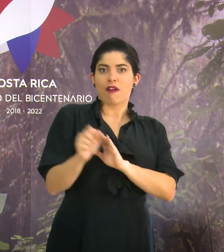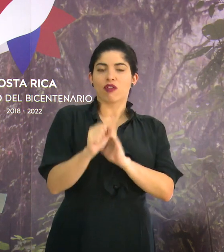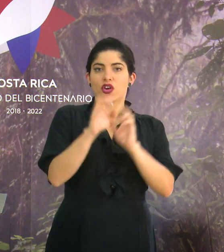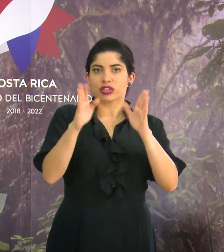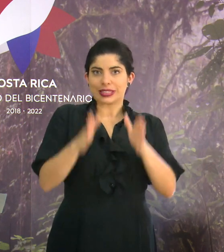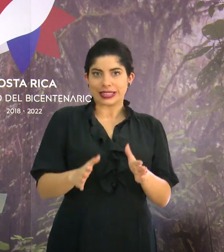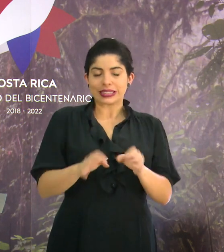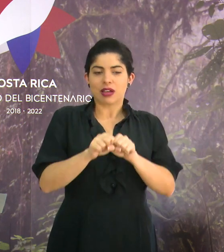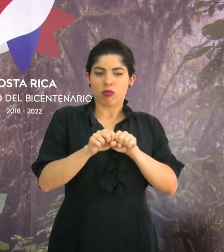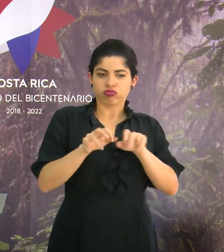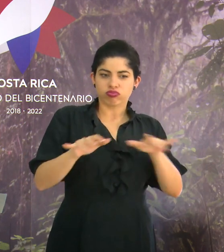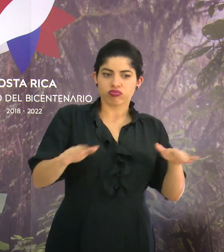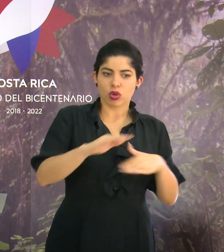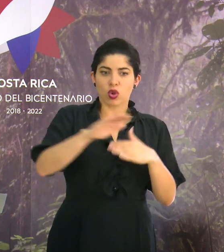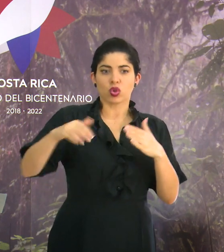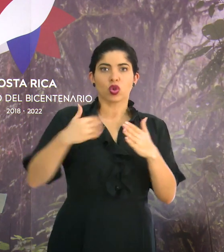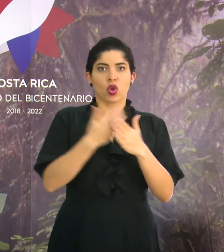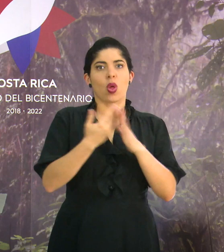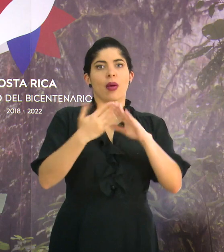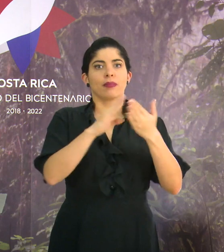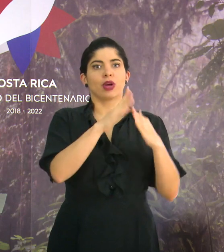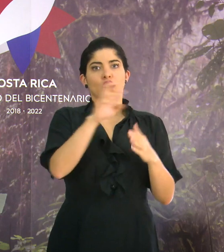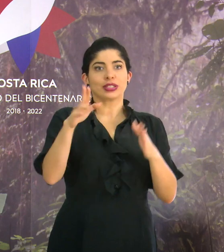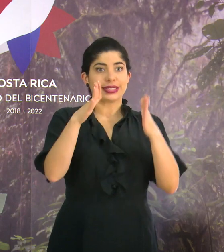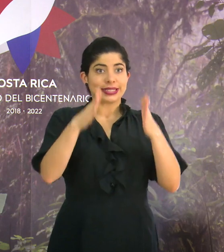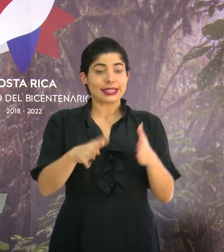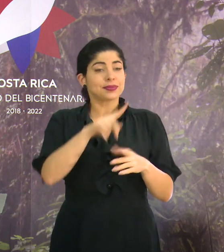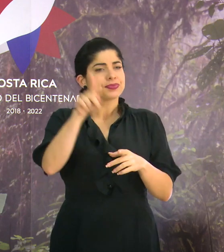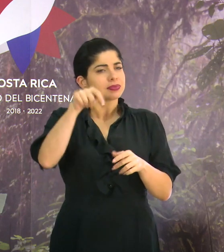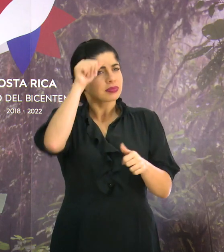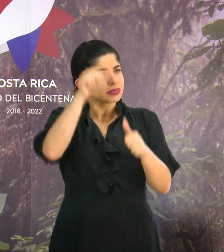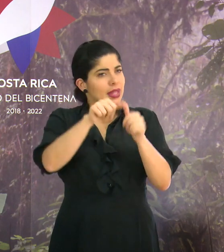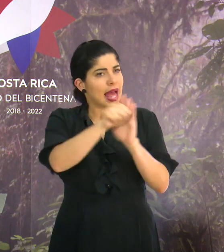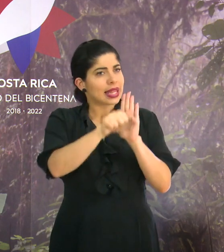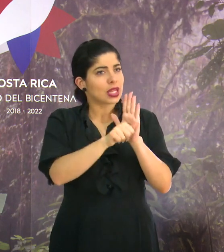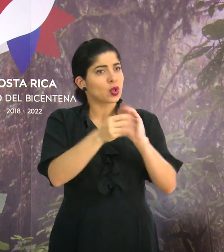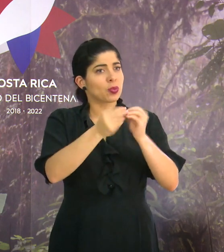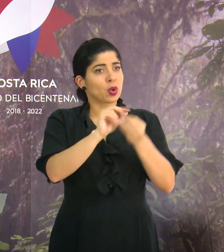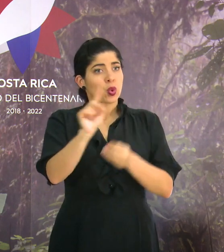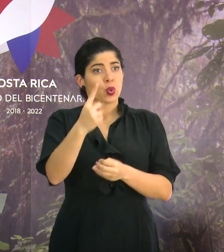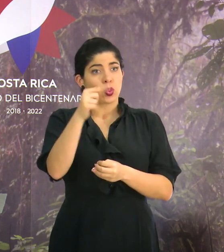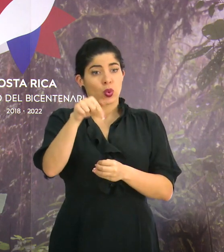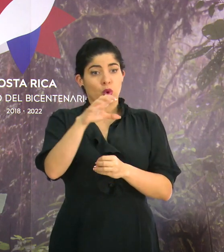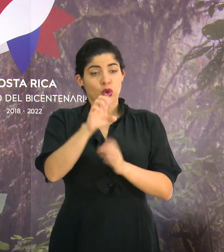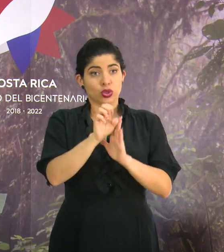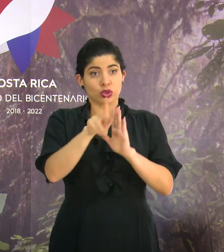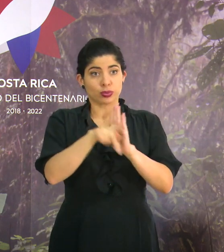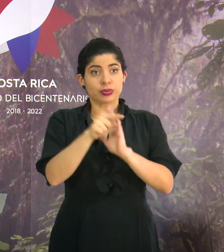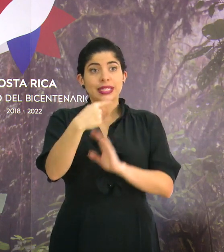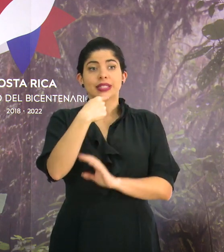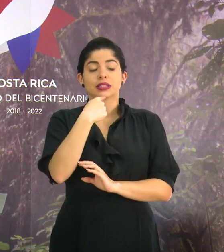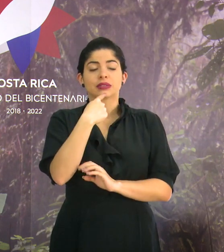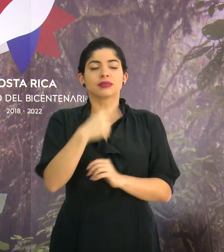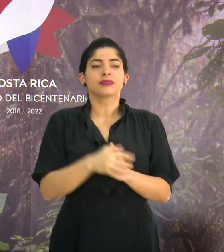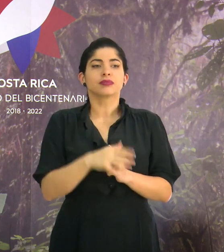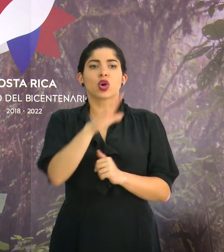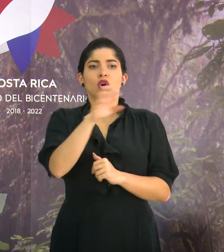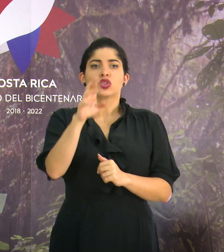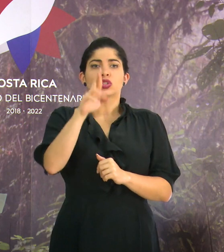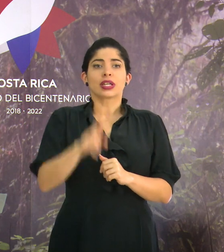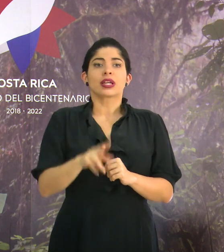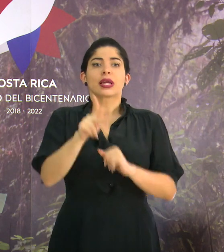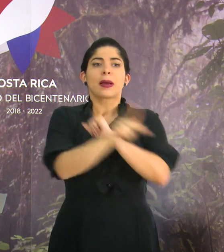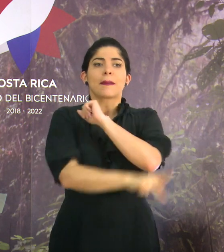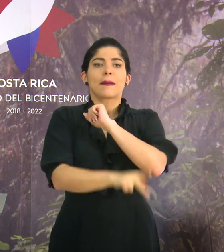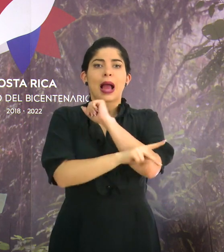a toda la población costarricense. Recordemos que el artículo 1 de nuestra constitución plantea que Costa Rica